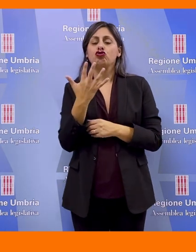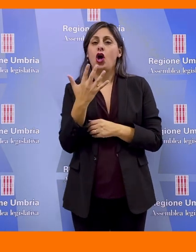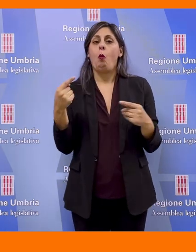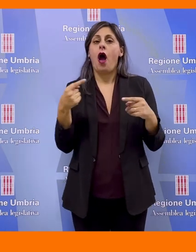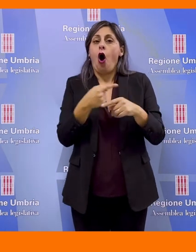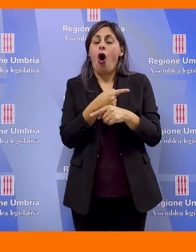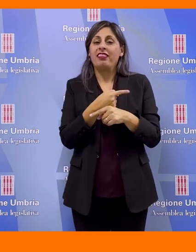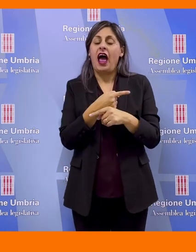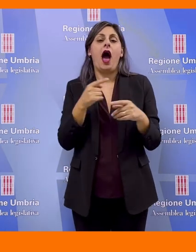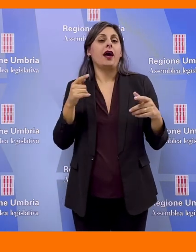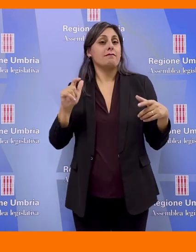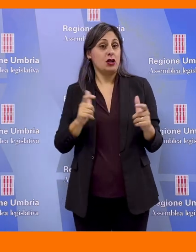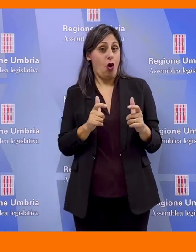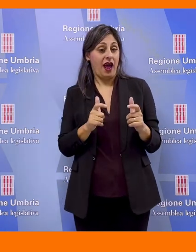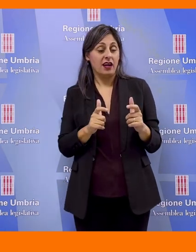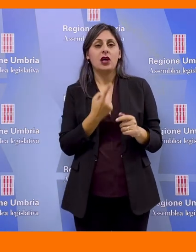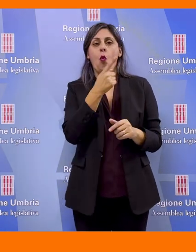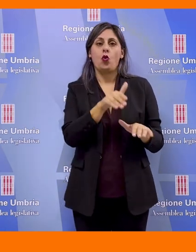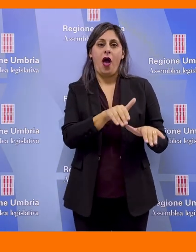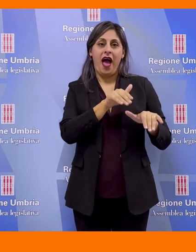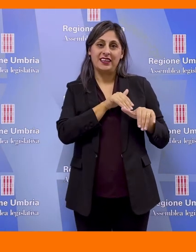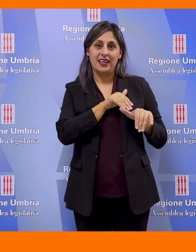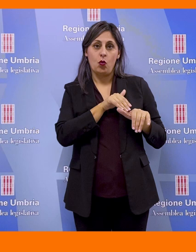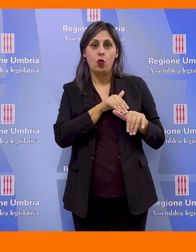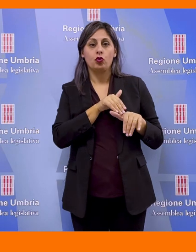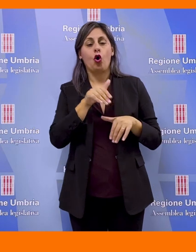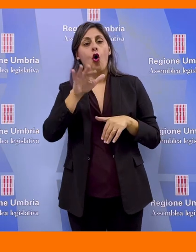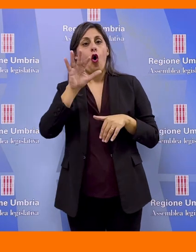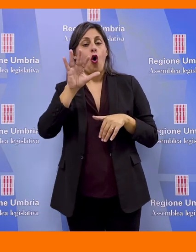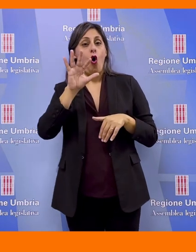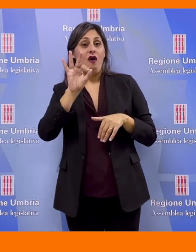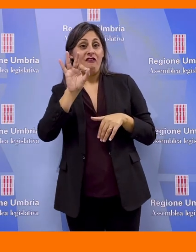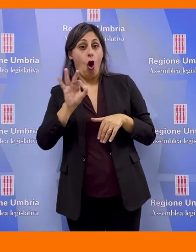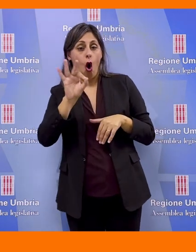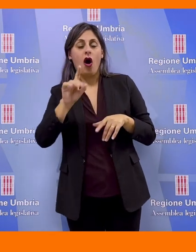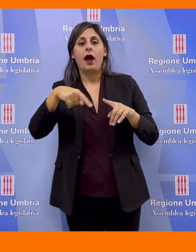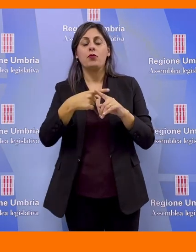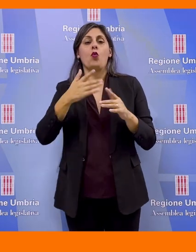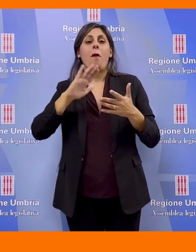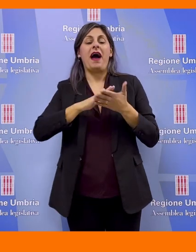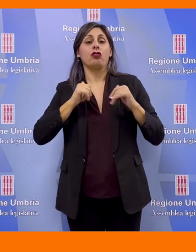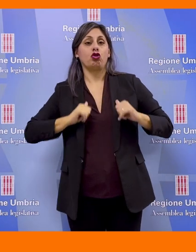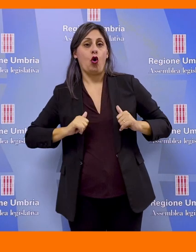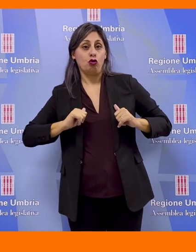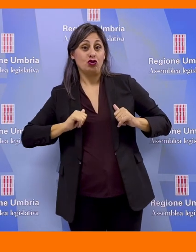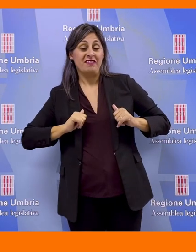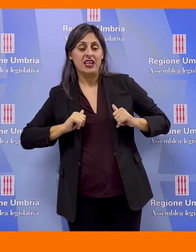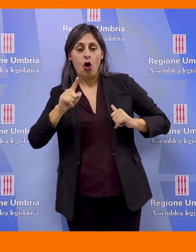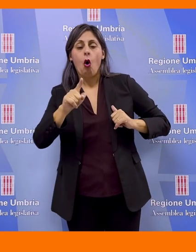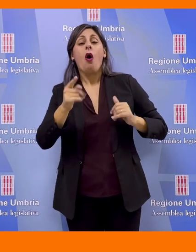5 voti contrari della minoranza e un astenuto foro a patto civico, il disegno di legge proposto dalla Giunta dal